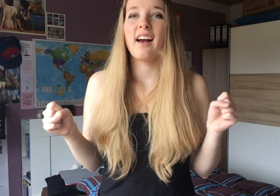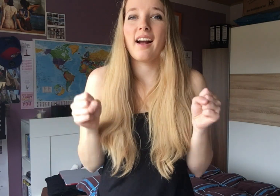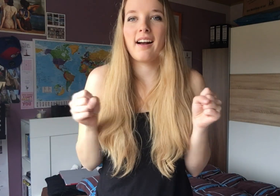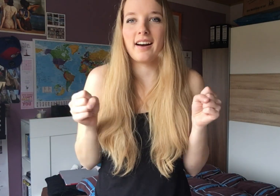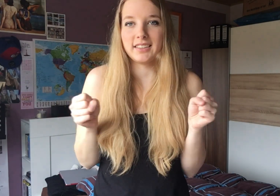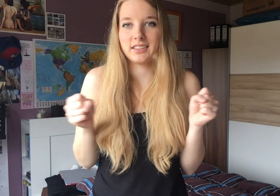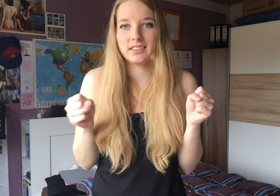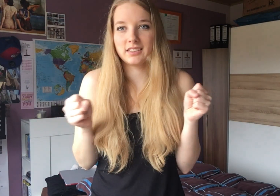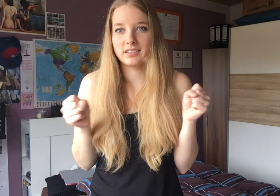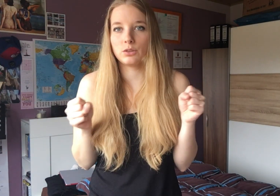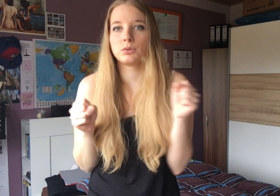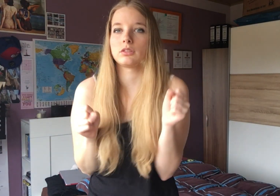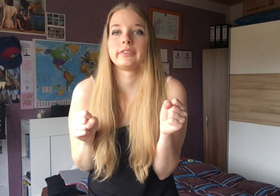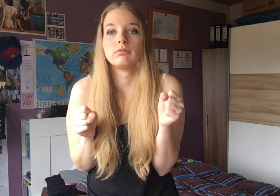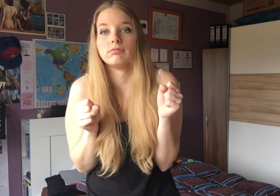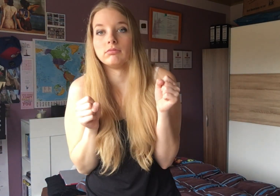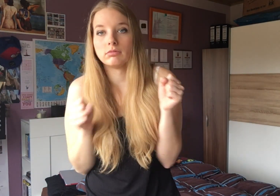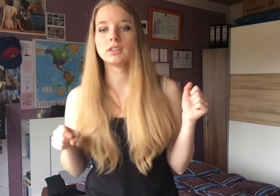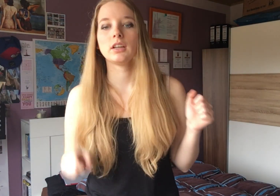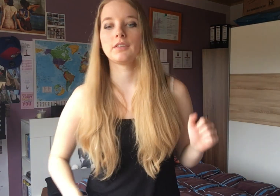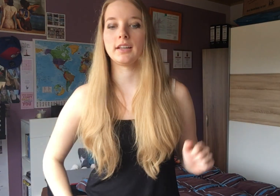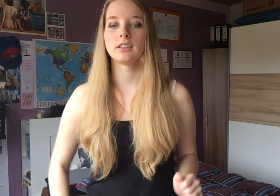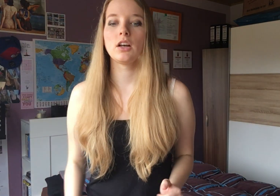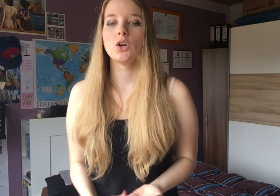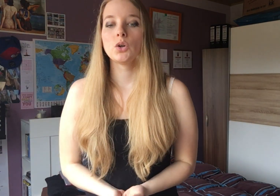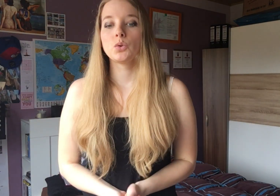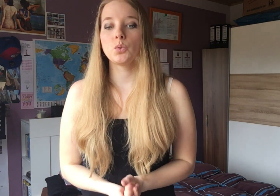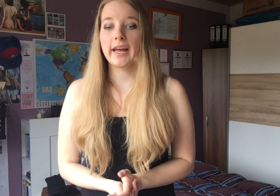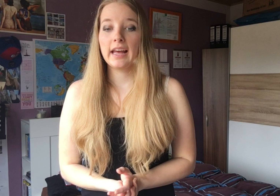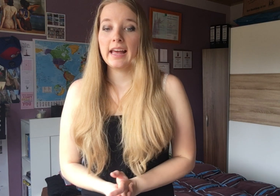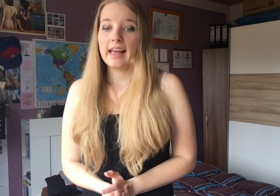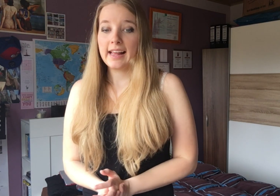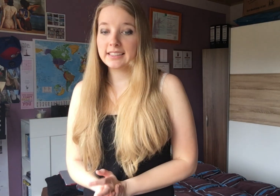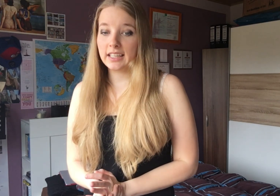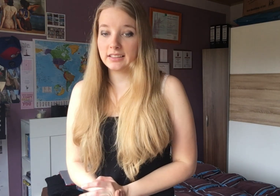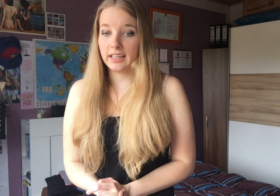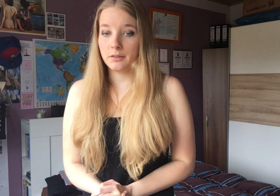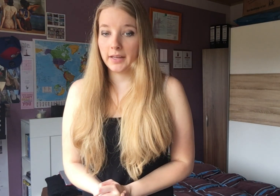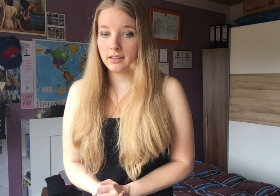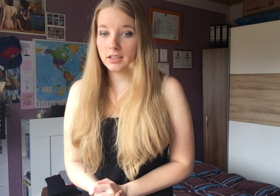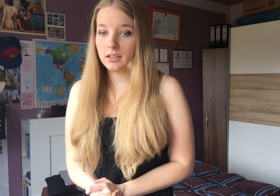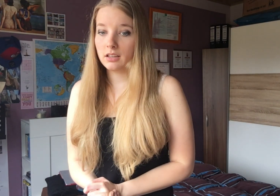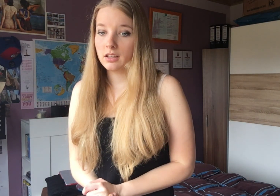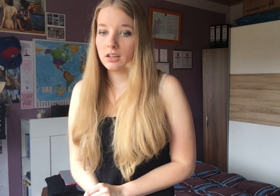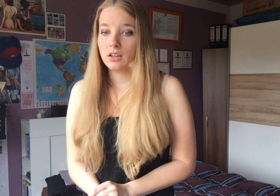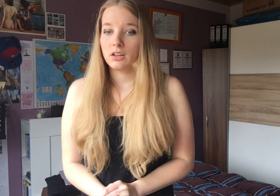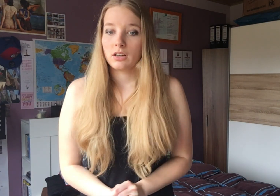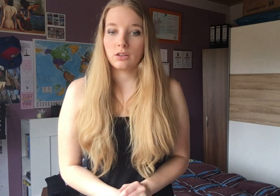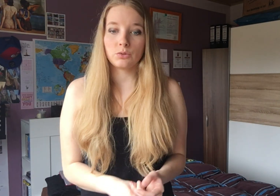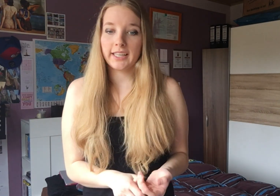kalt. So wirst du kurz gehen. Kalt. Du hängst an deinem Handy, also du